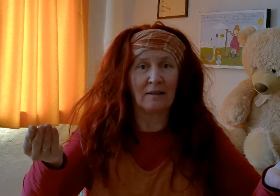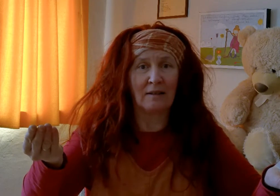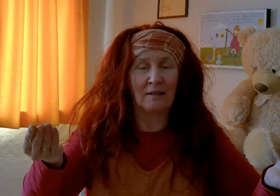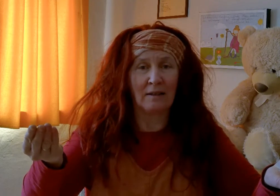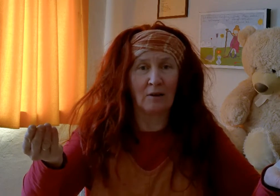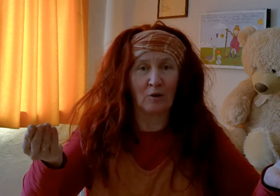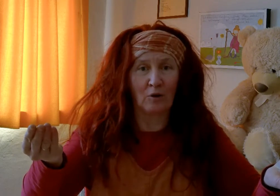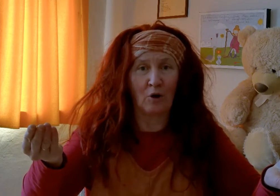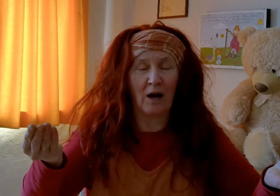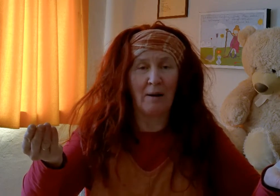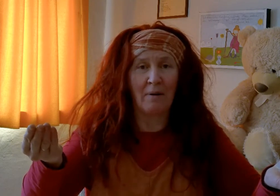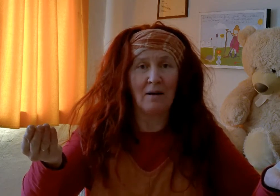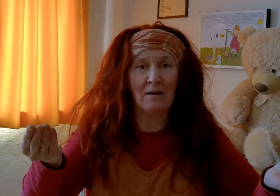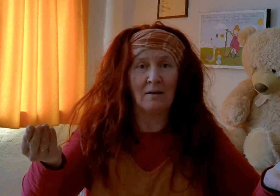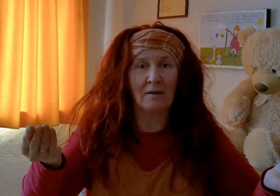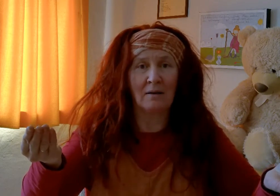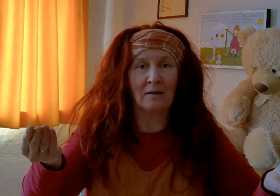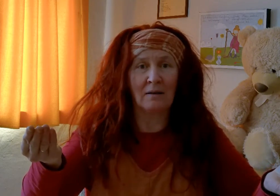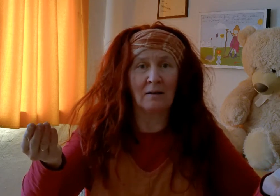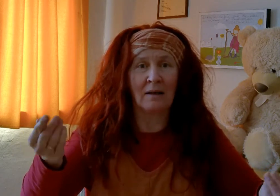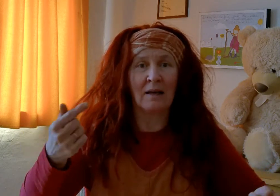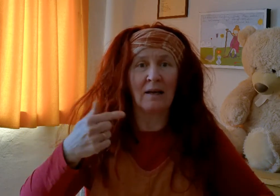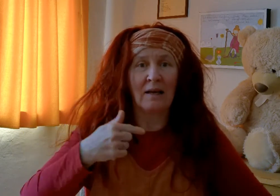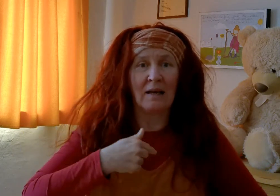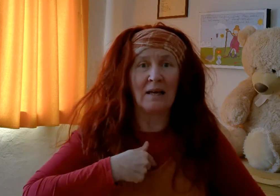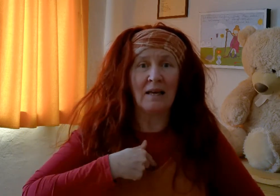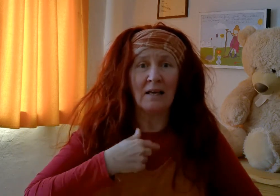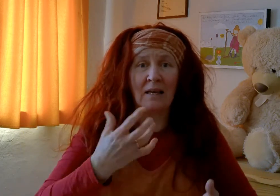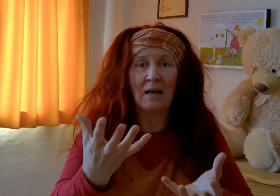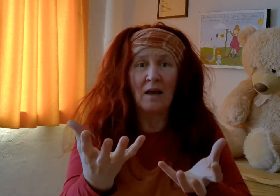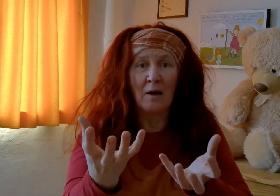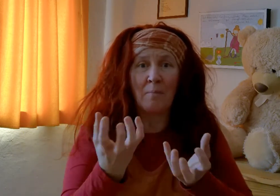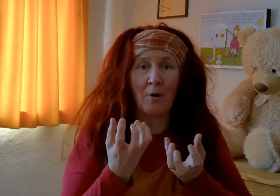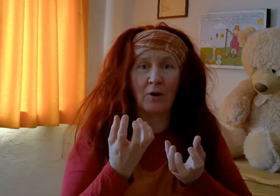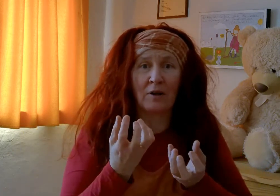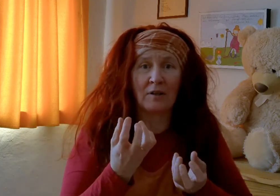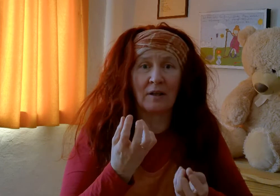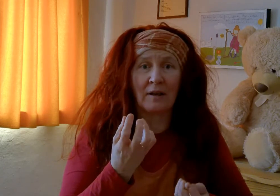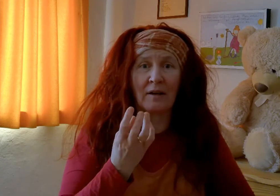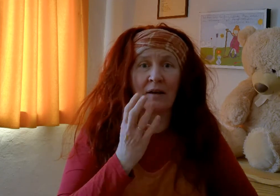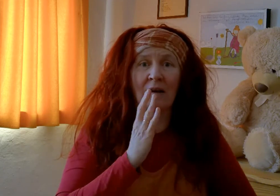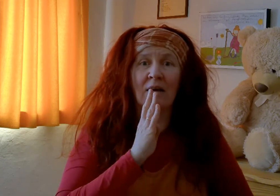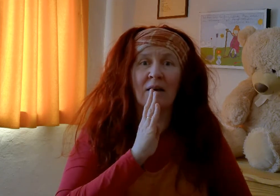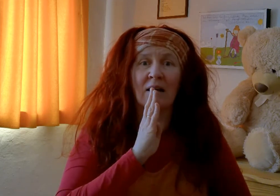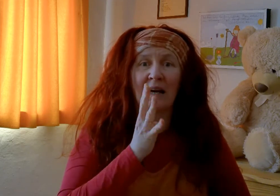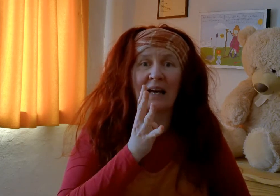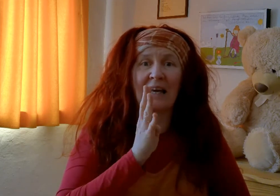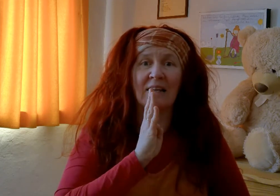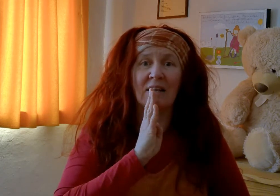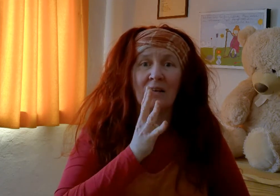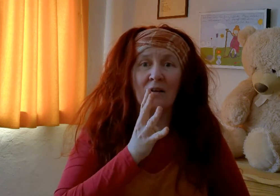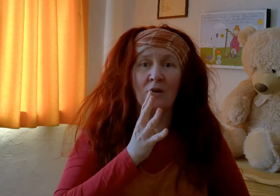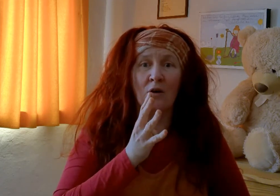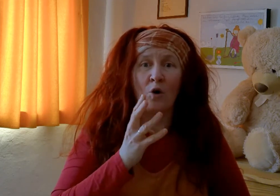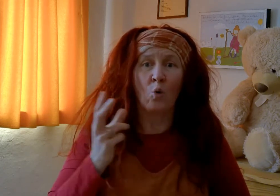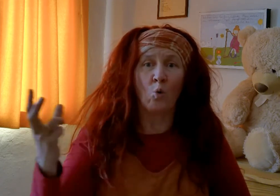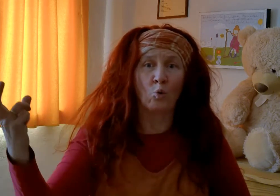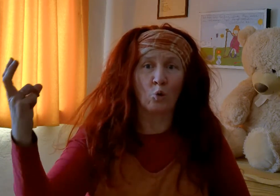Noch einmal, ich möchte reden, ich